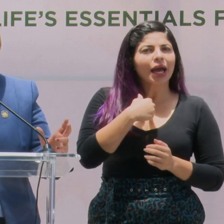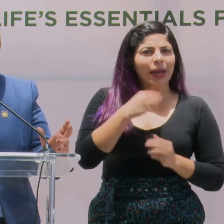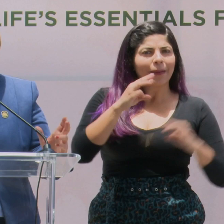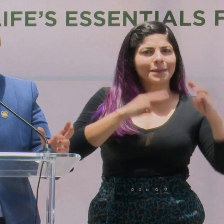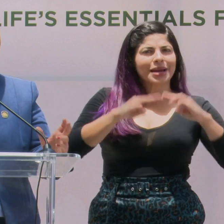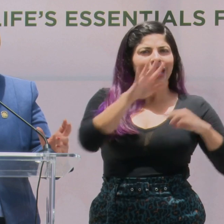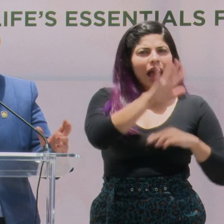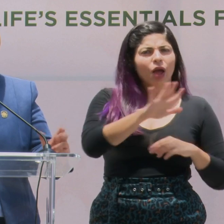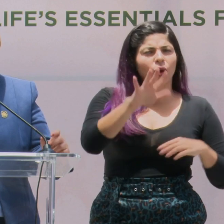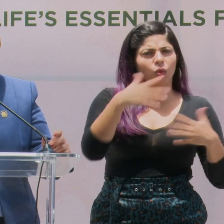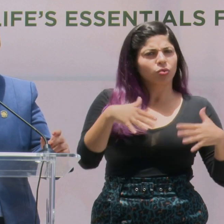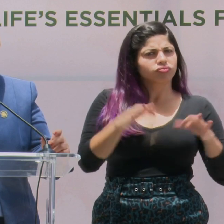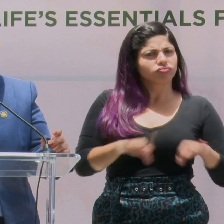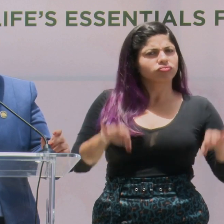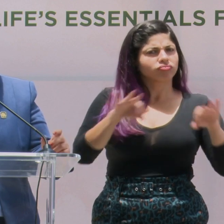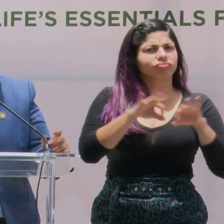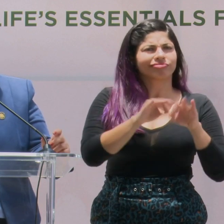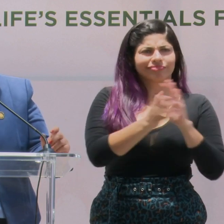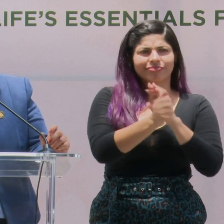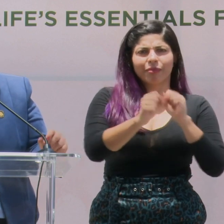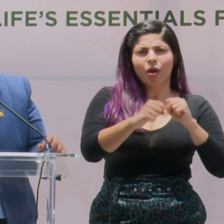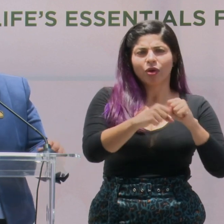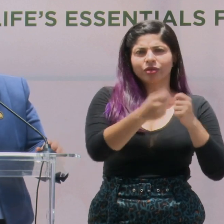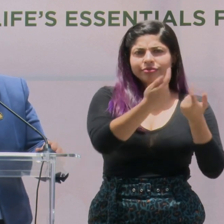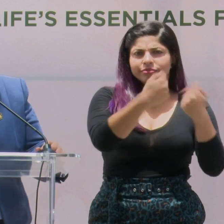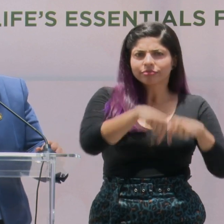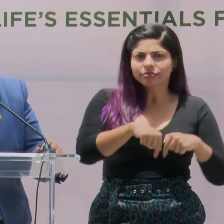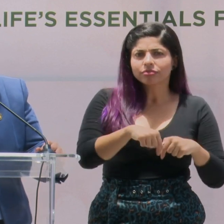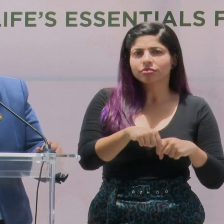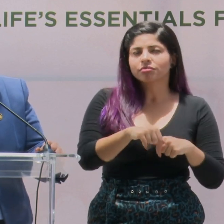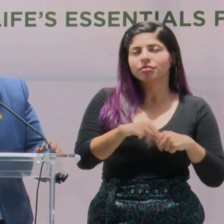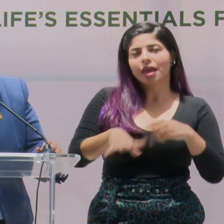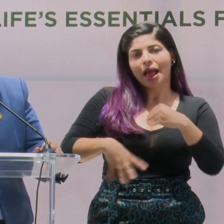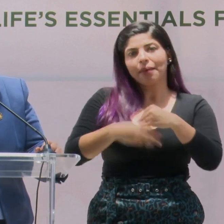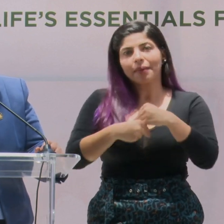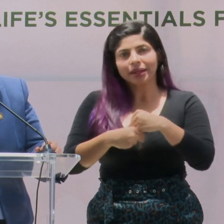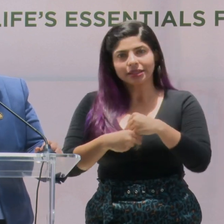mercado importantísimo potencial, que además,